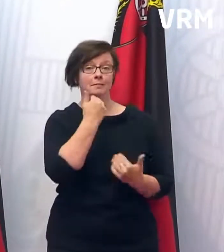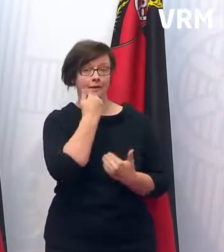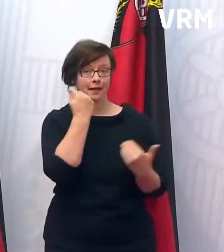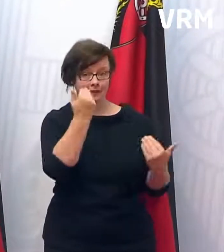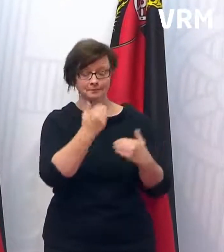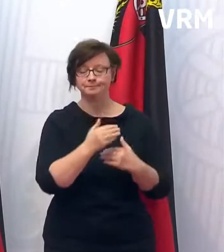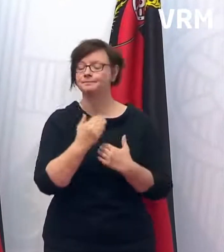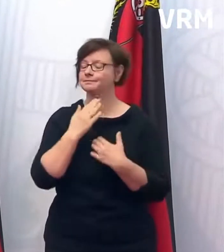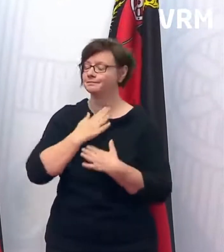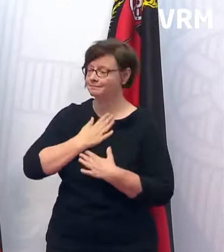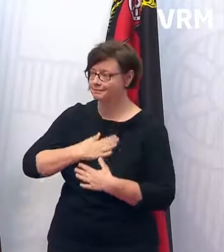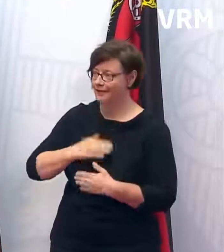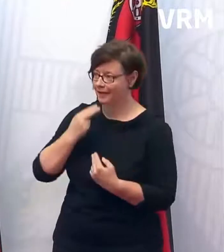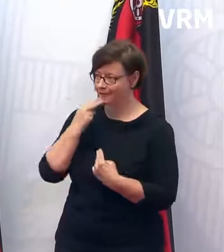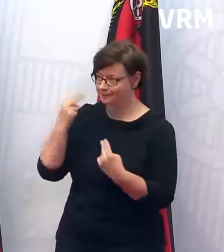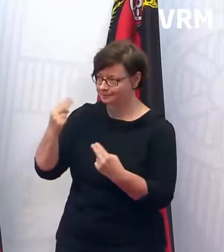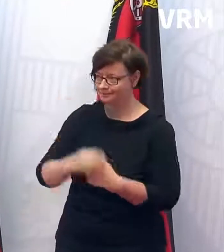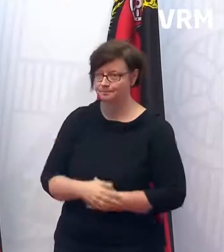Ja,